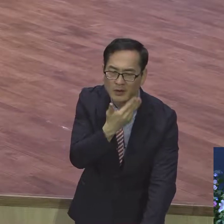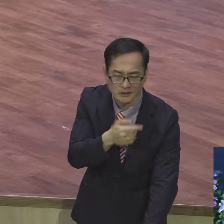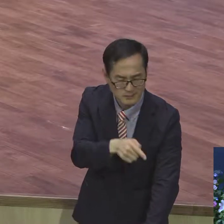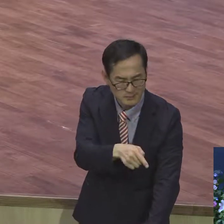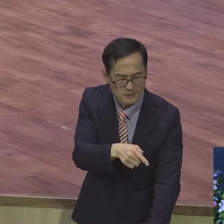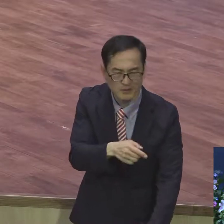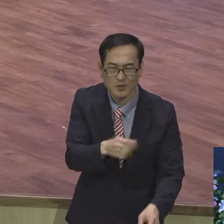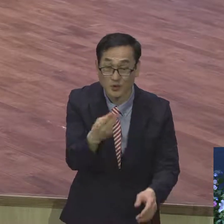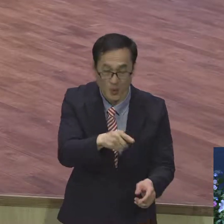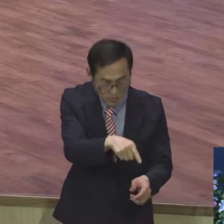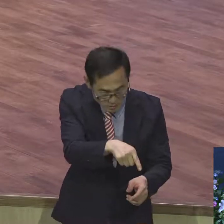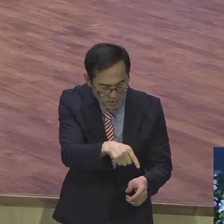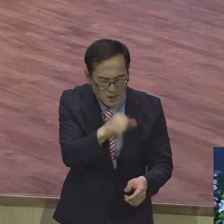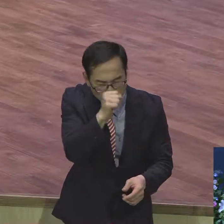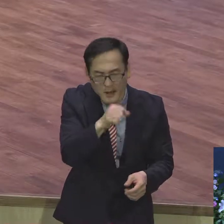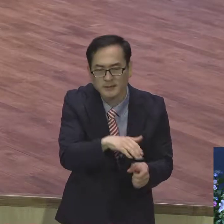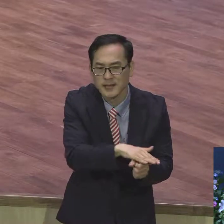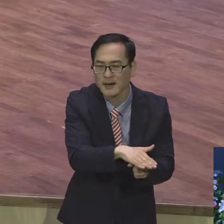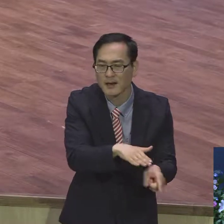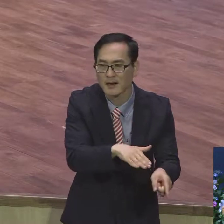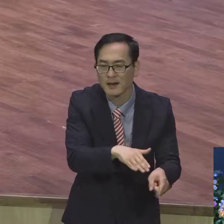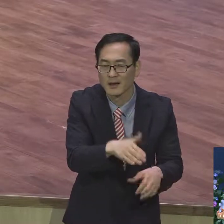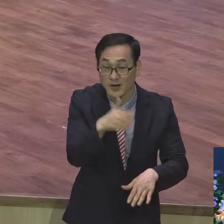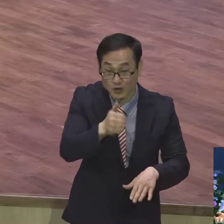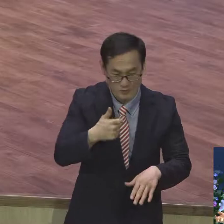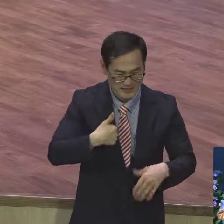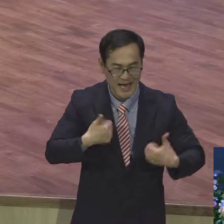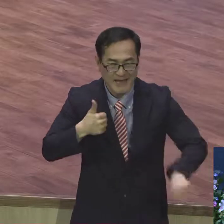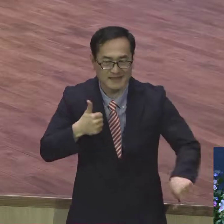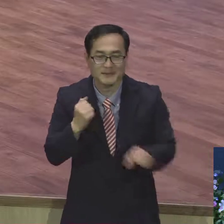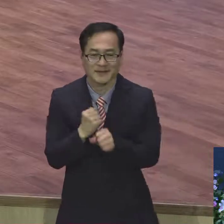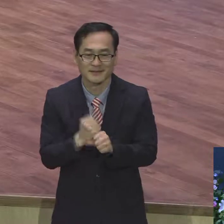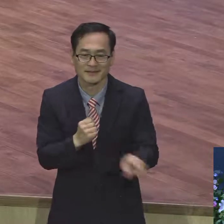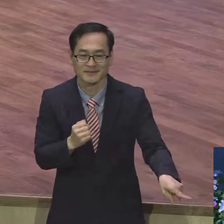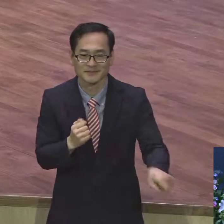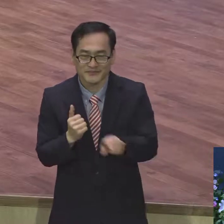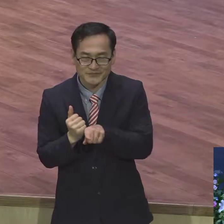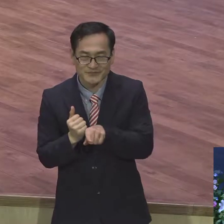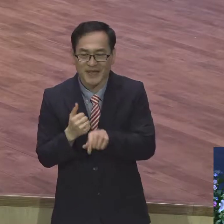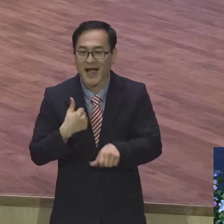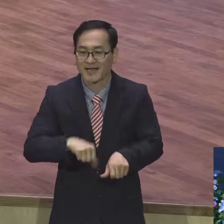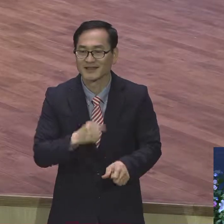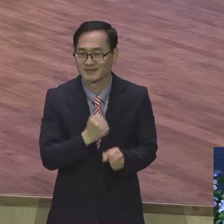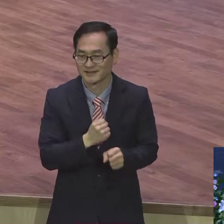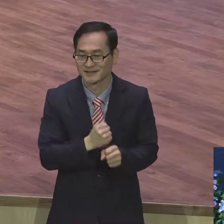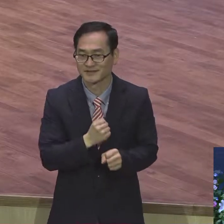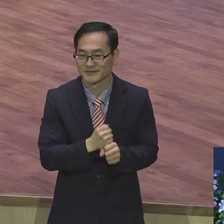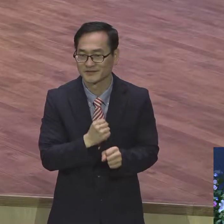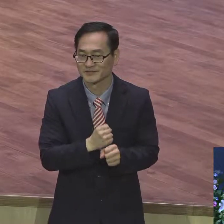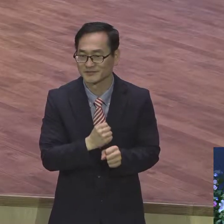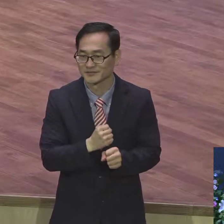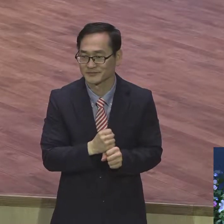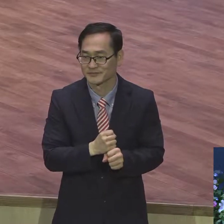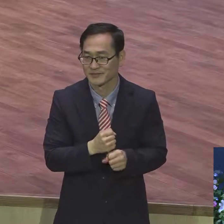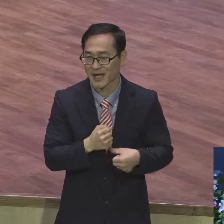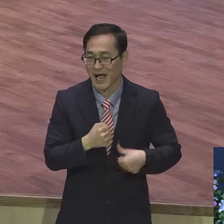수 있어요. 아시겠어요? 그 노예를 완전히 자기 아들로 자기 아들로 삼을 수 있어요. 적